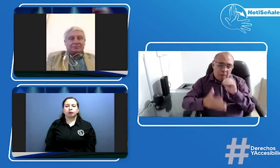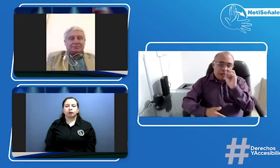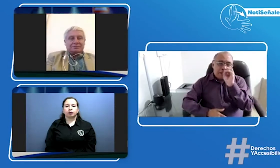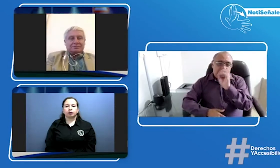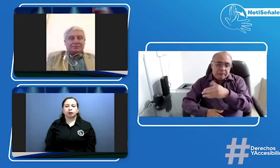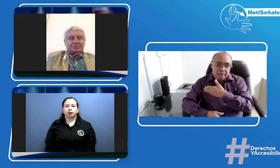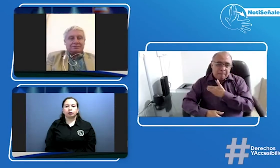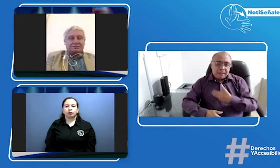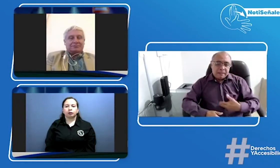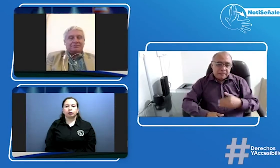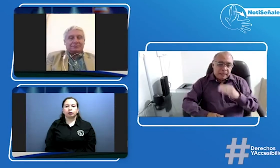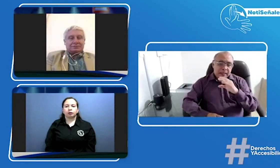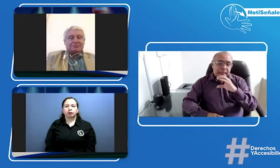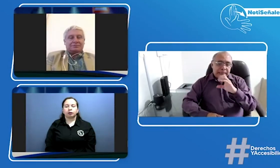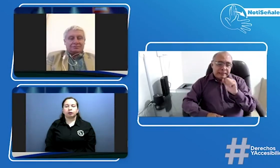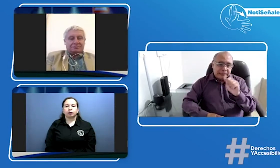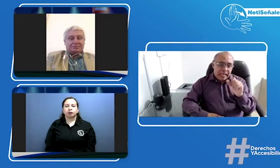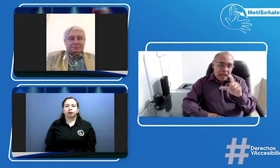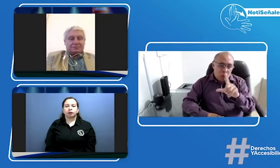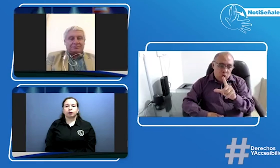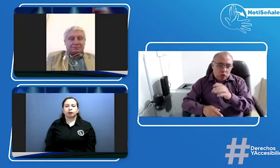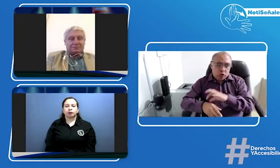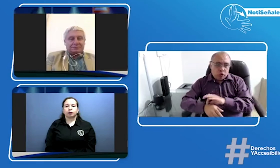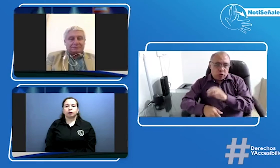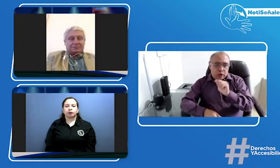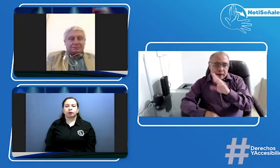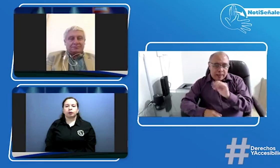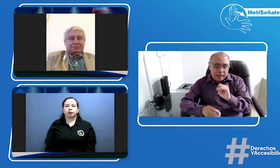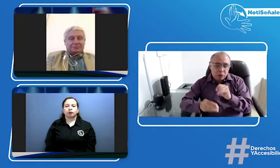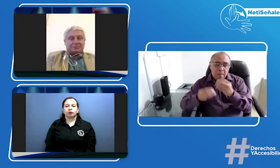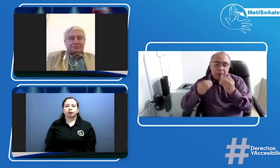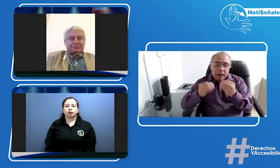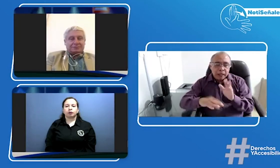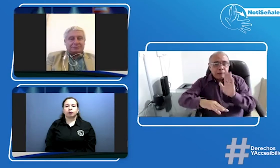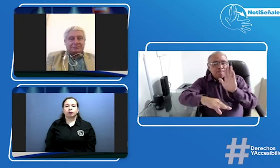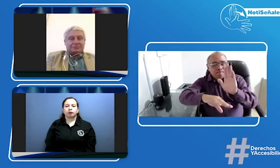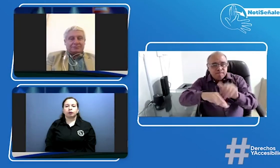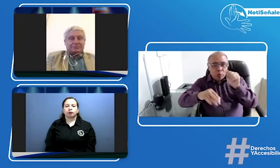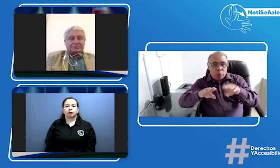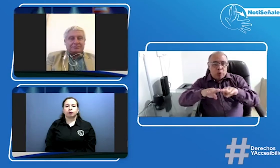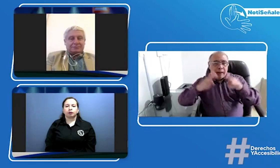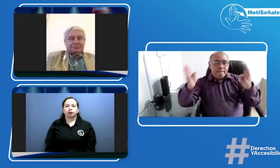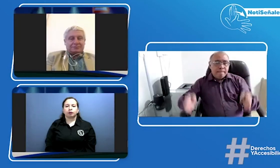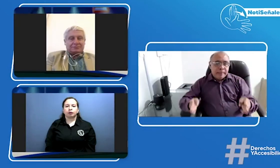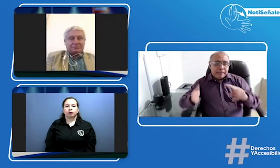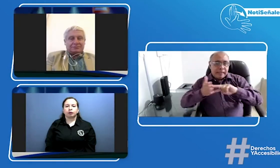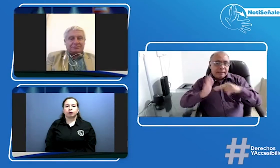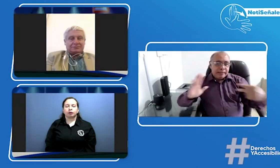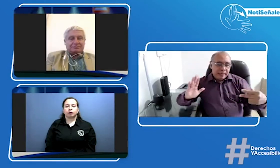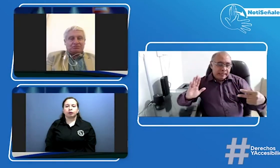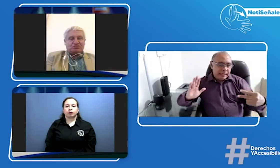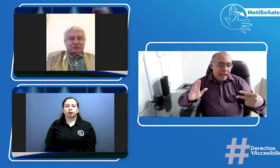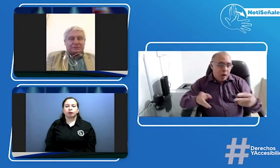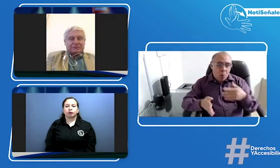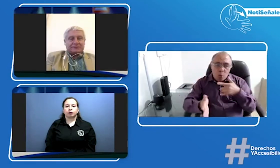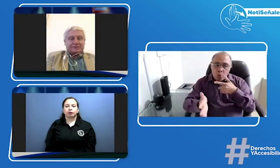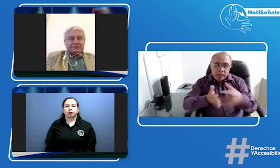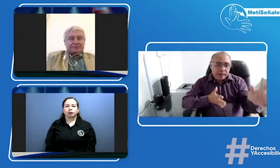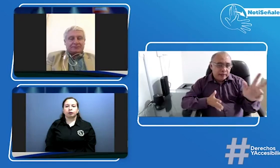director de la Agencia Nacional de Seguridad Vial el doctor Luis Lota al presidente de la Asociación Colombiana